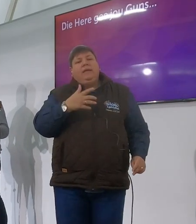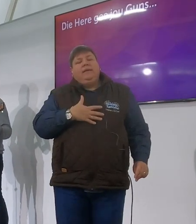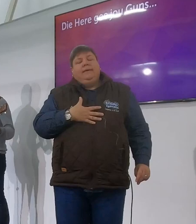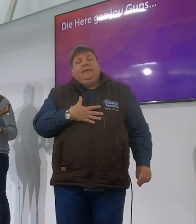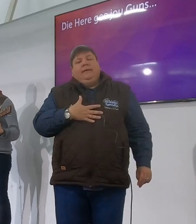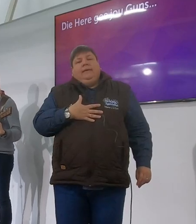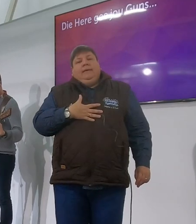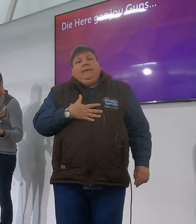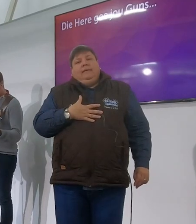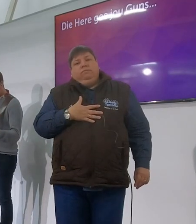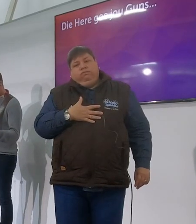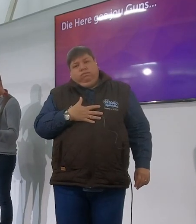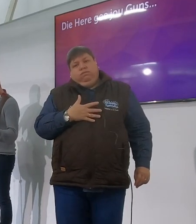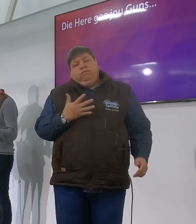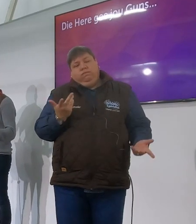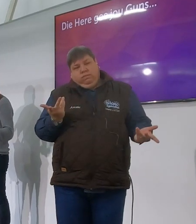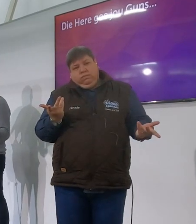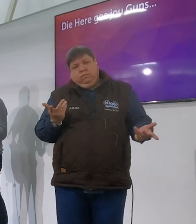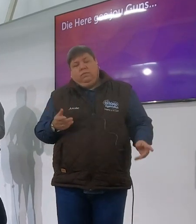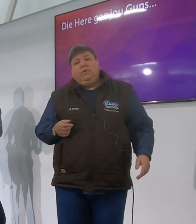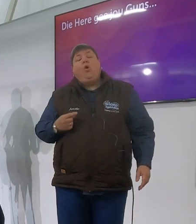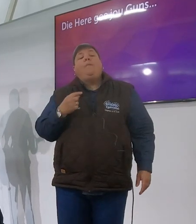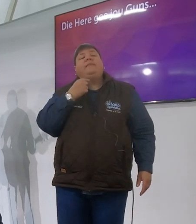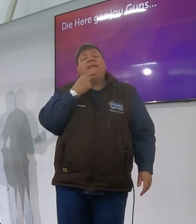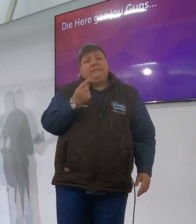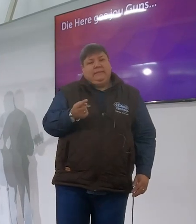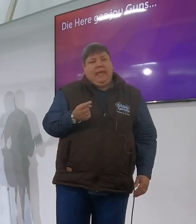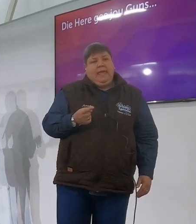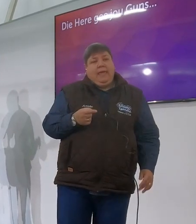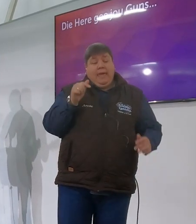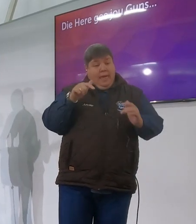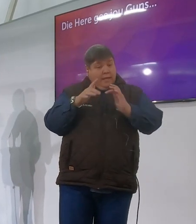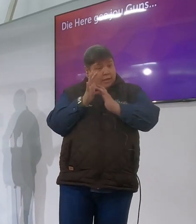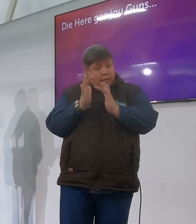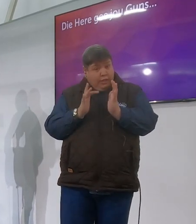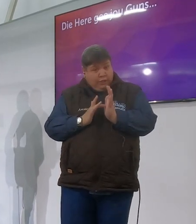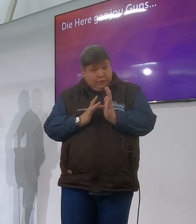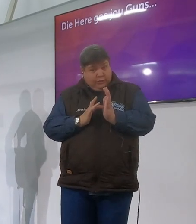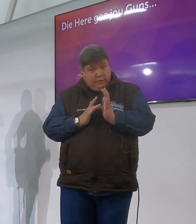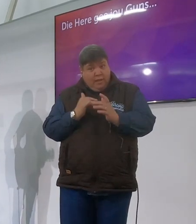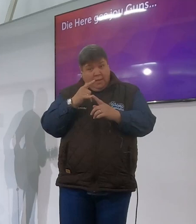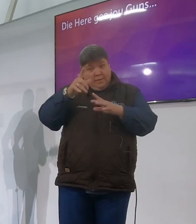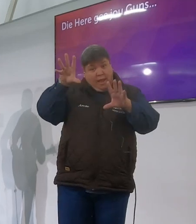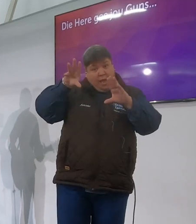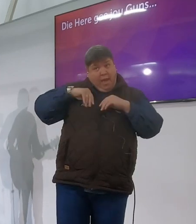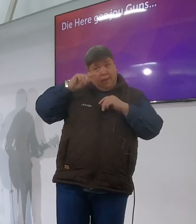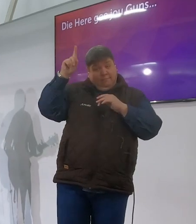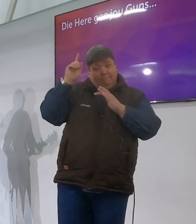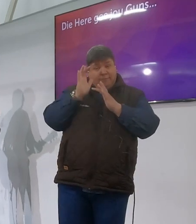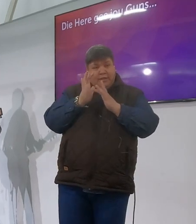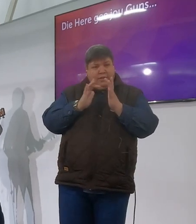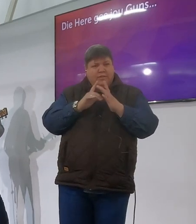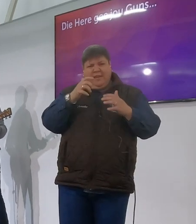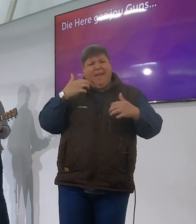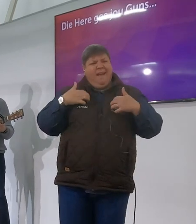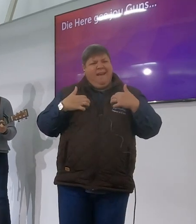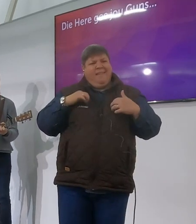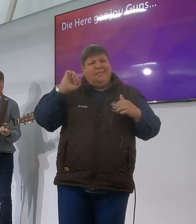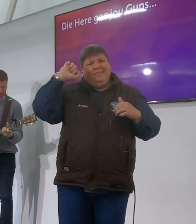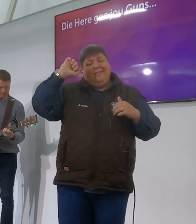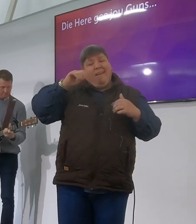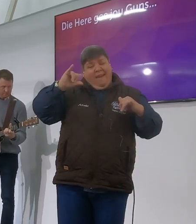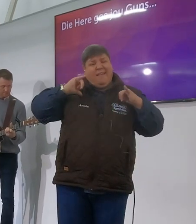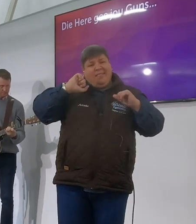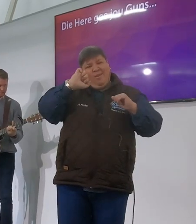kom gee om te sê in jesus as jy jesus aangeneem het dan geniet jy klaar die gins van die